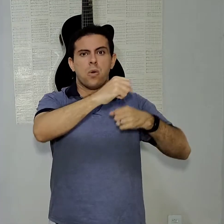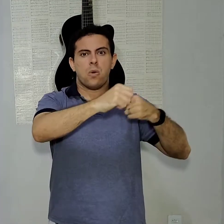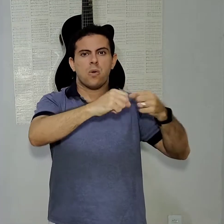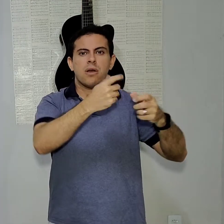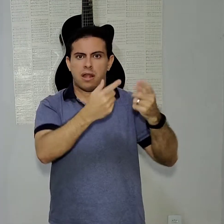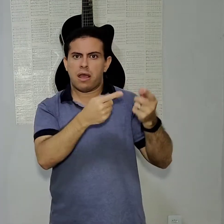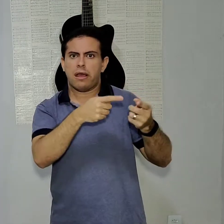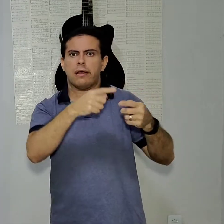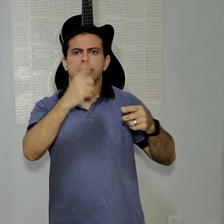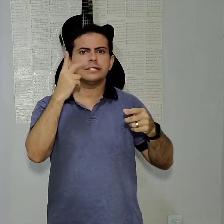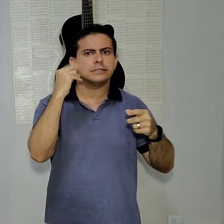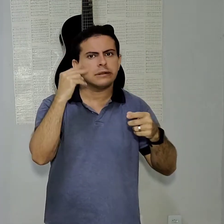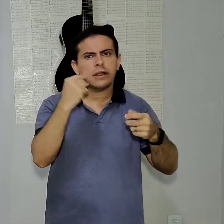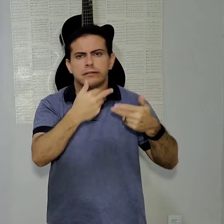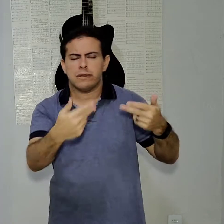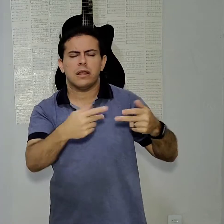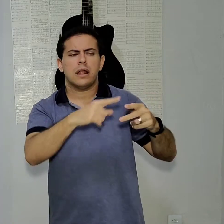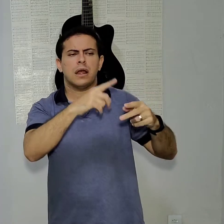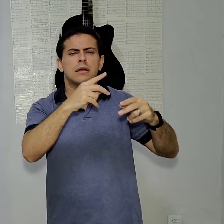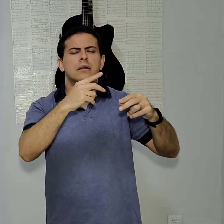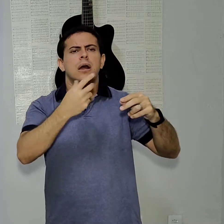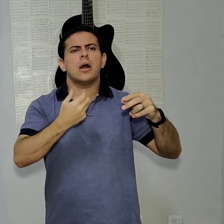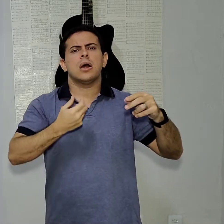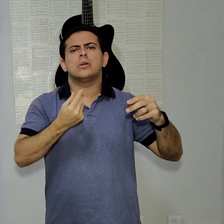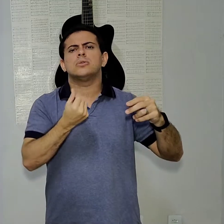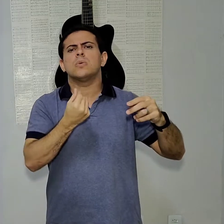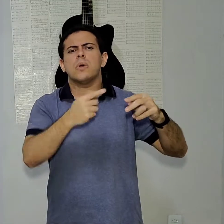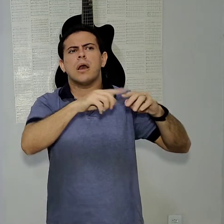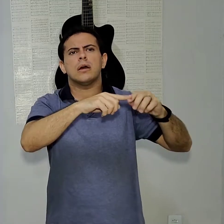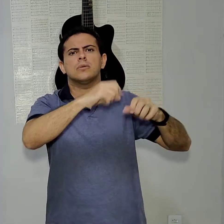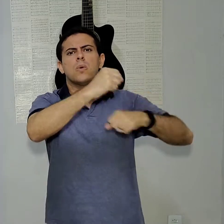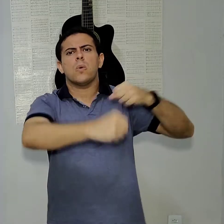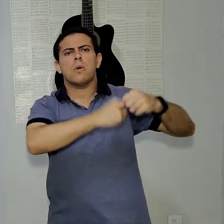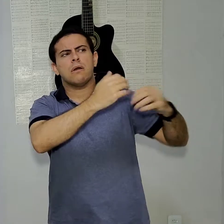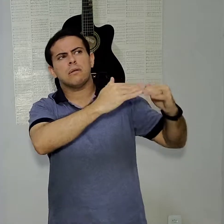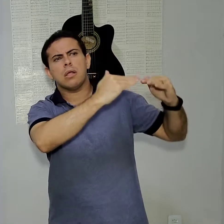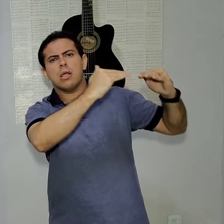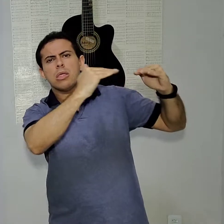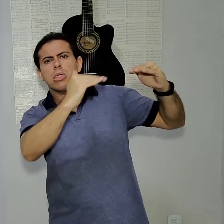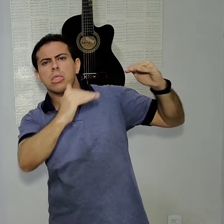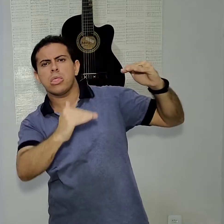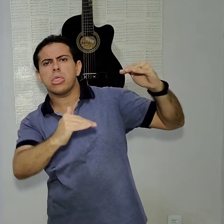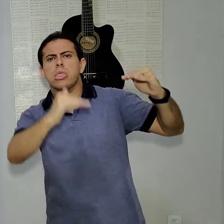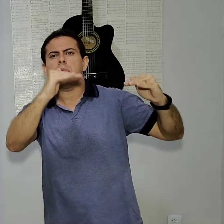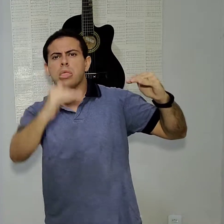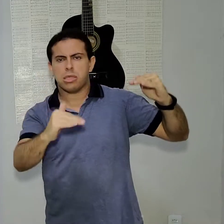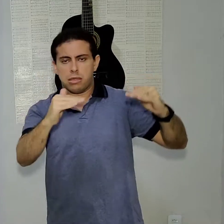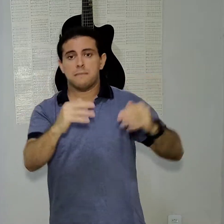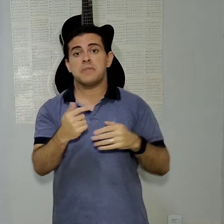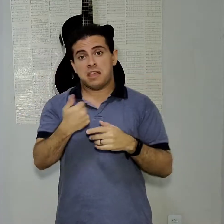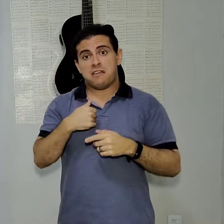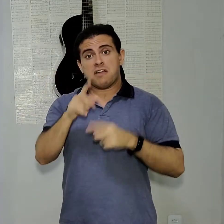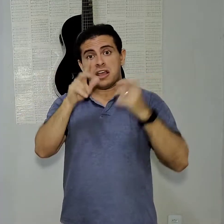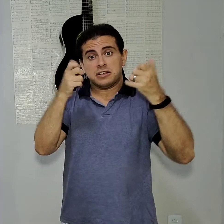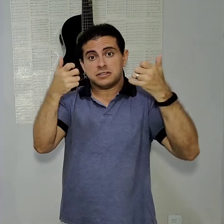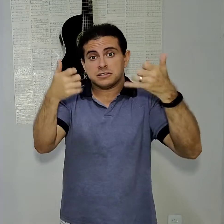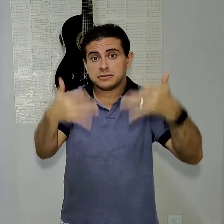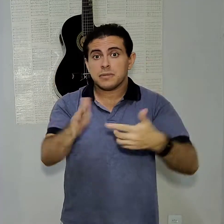todo o ano. Alguns sites realmente mostram. Eu vou falar aqui alguns preços que, realmente, se a gente